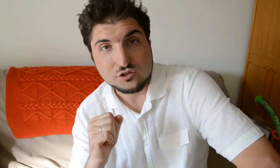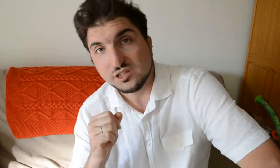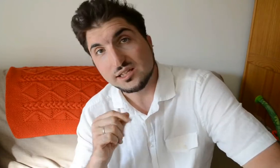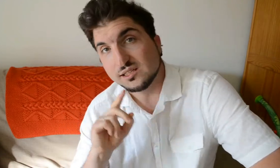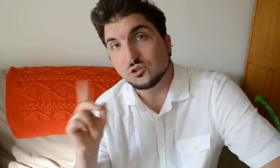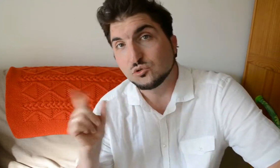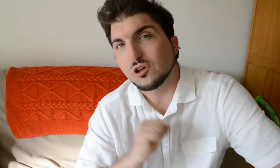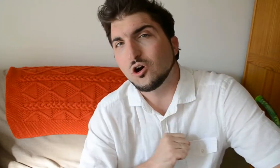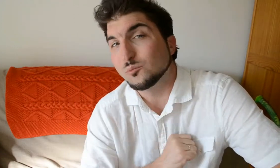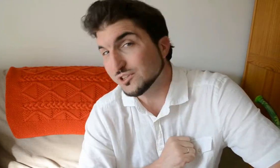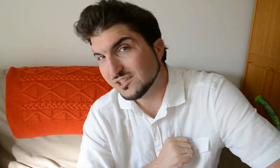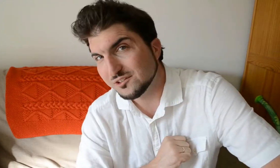de ces quatre astuces en musique.